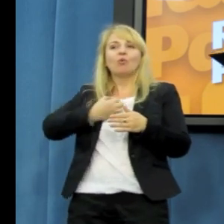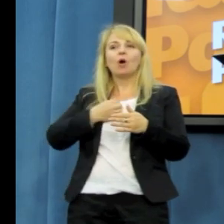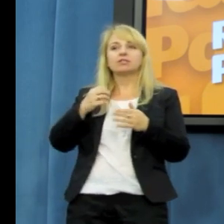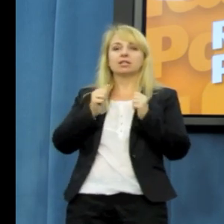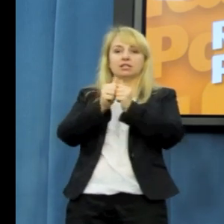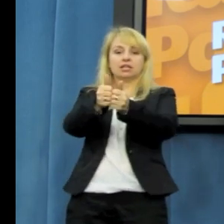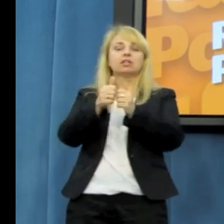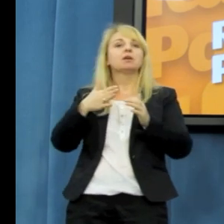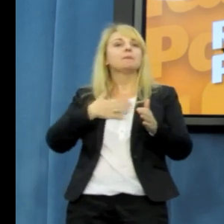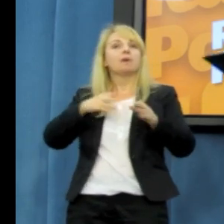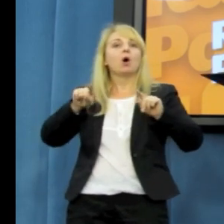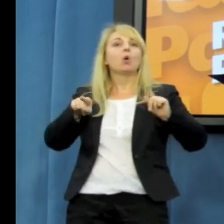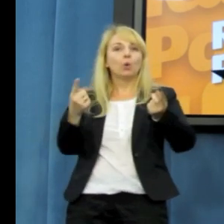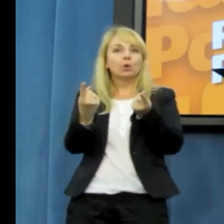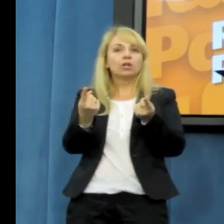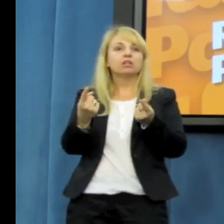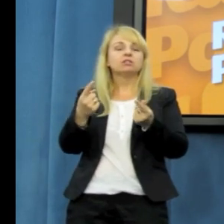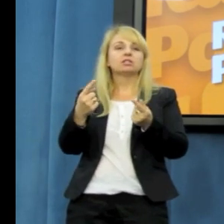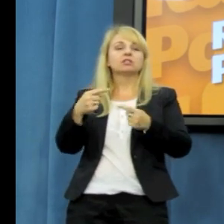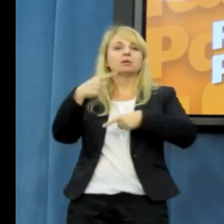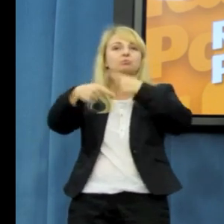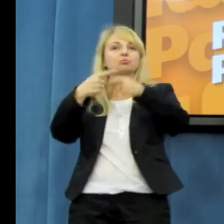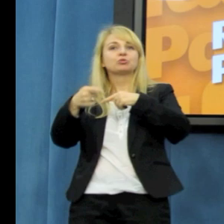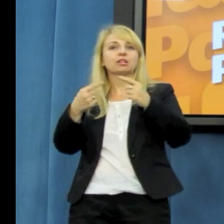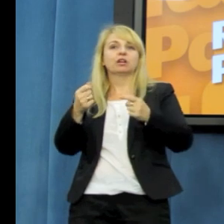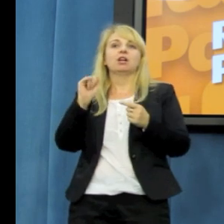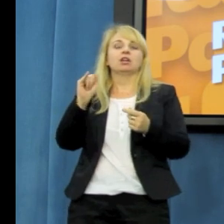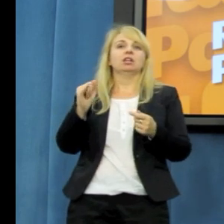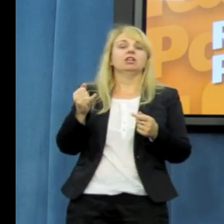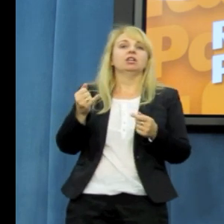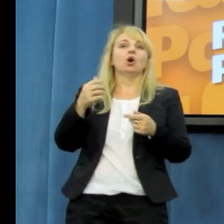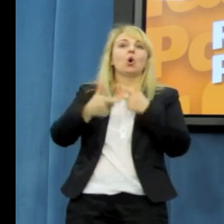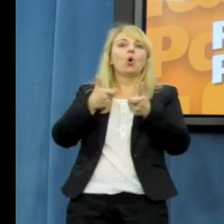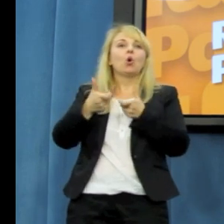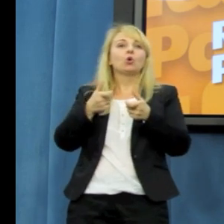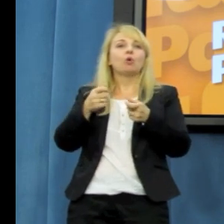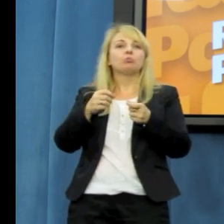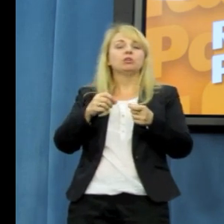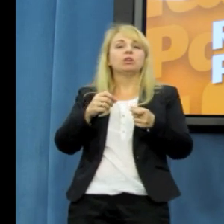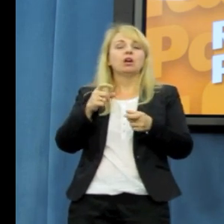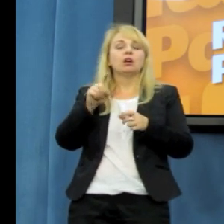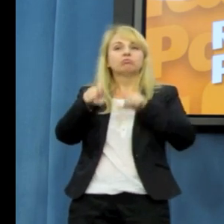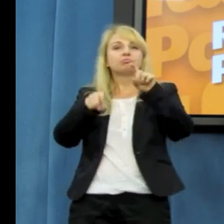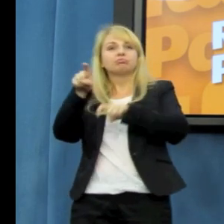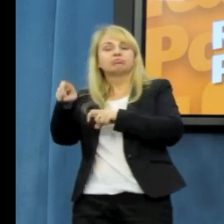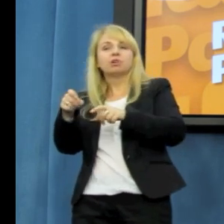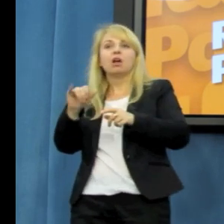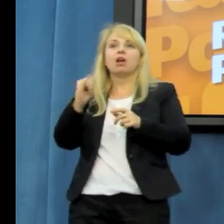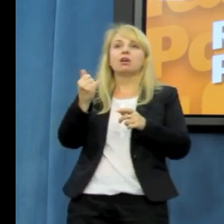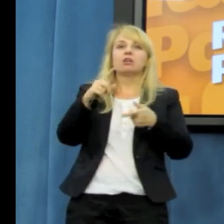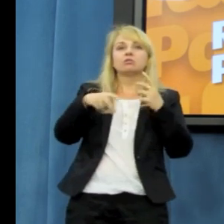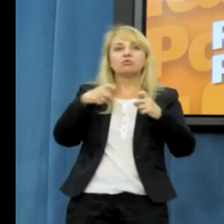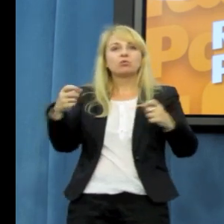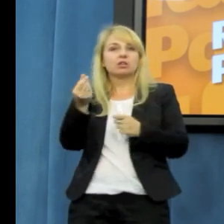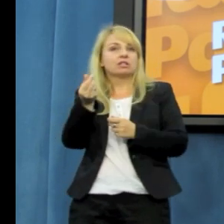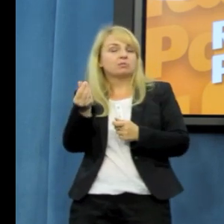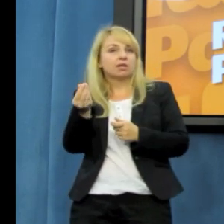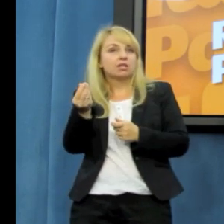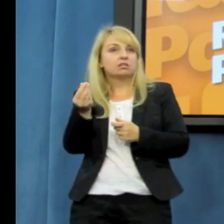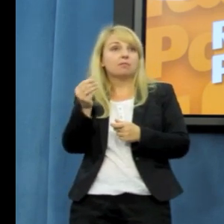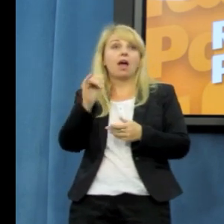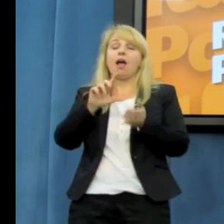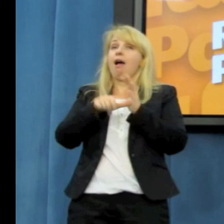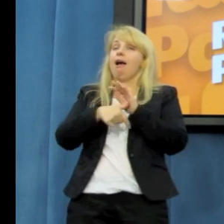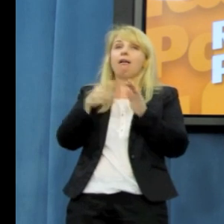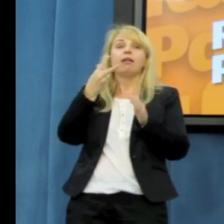organizuje pewnego rodzaju przetargi, ewentualnie robi pewnego rodzaju ruchy związane z pieniędzmi i